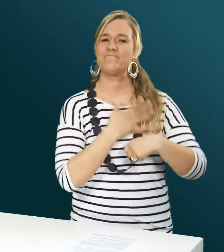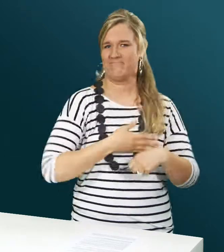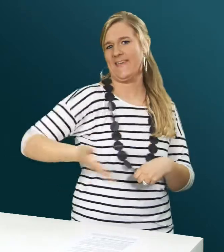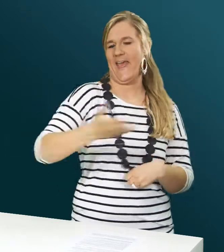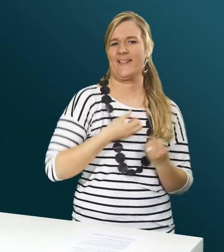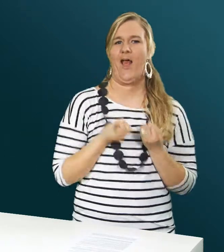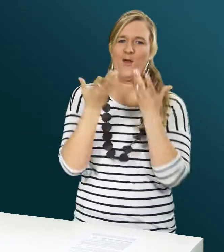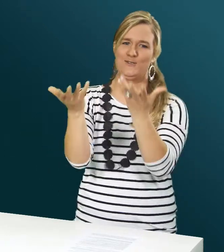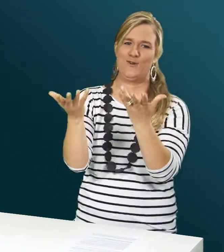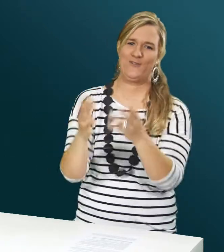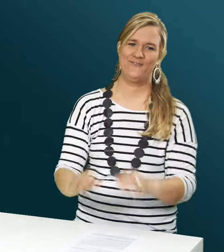Wir geben gerne Auskunft.